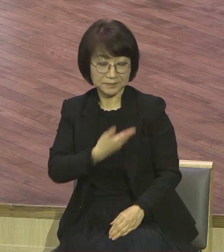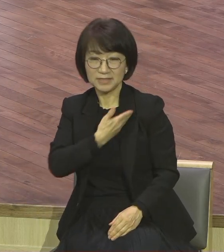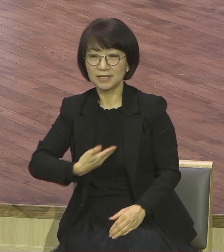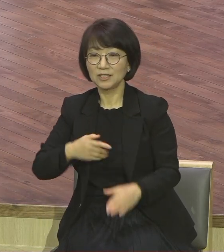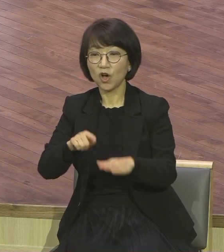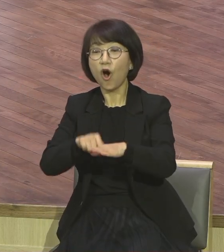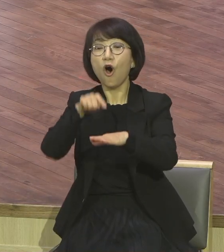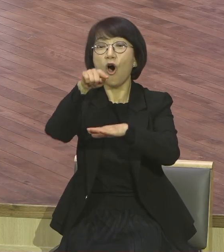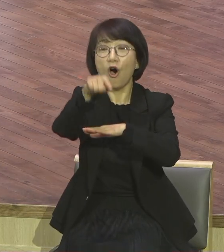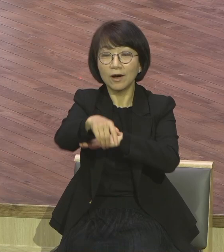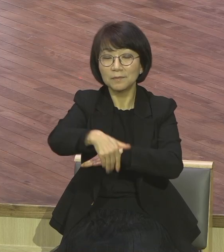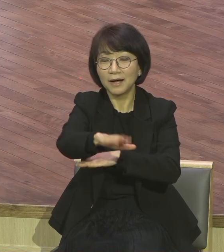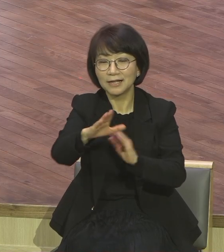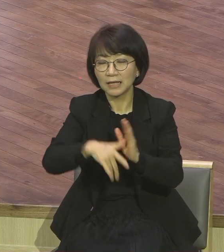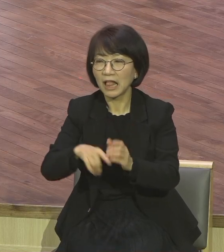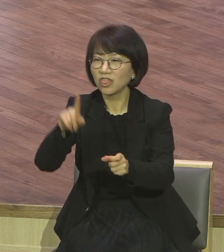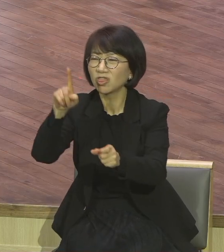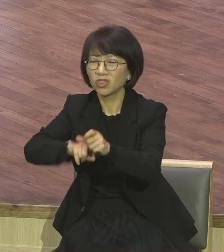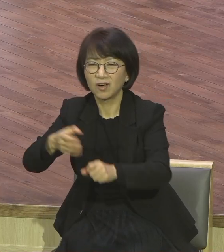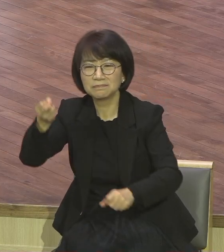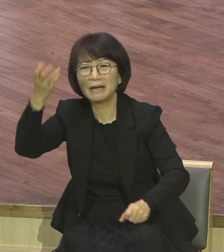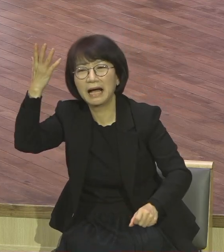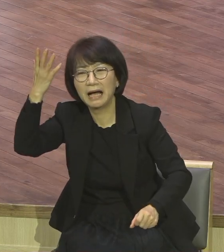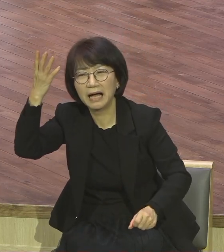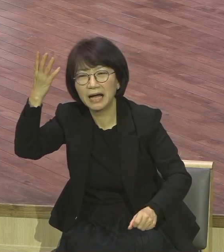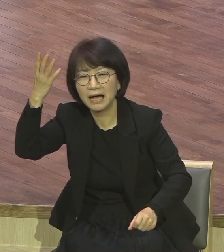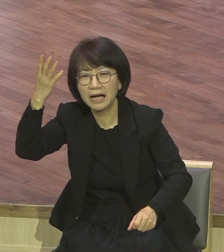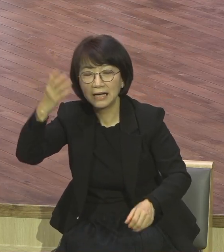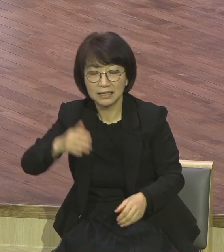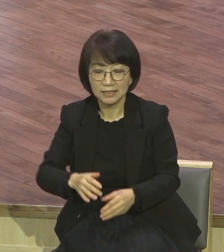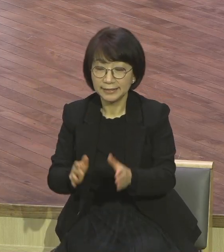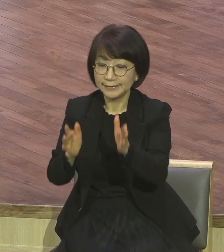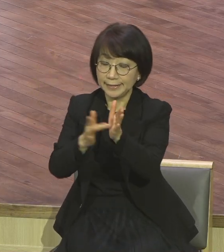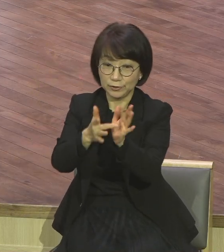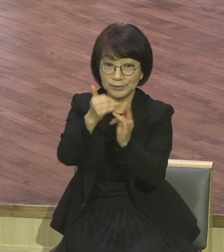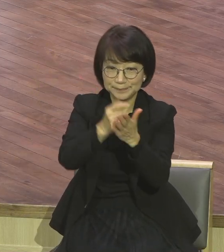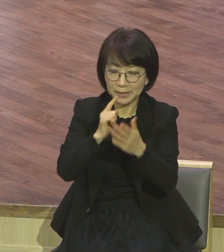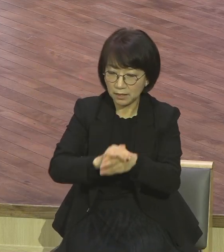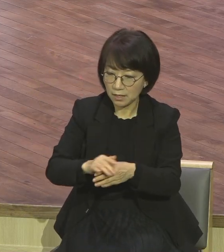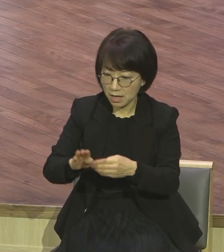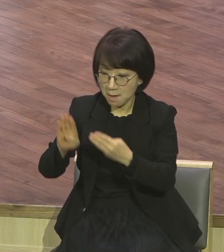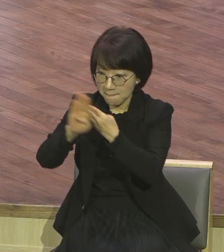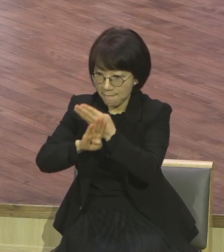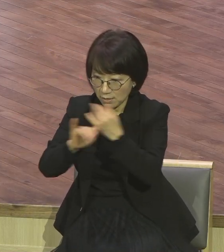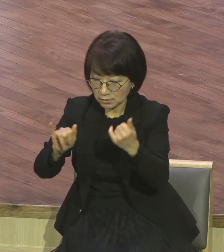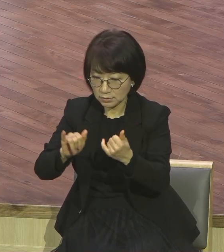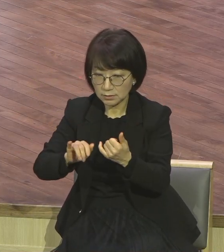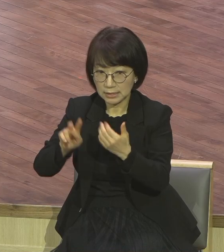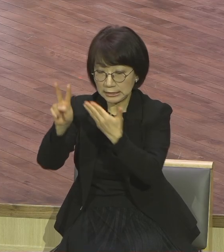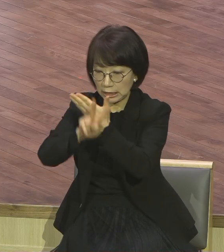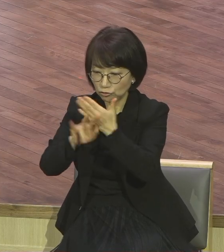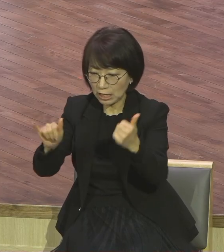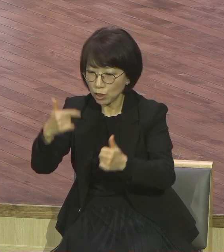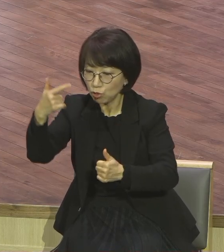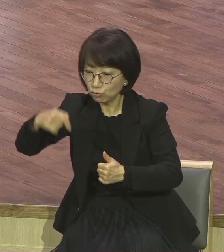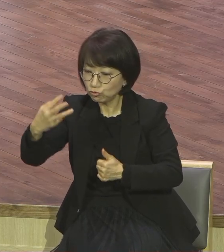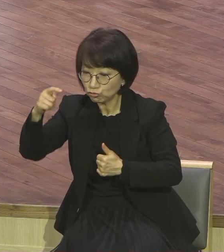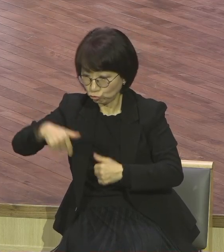가져가기를 잊었더니 예수께서 이러시되 삼과 바리세인과 사두견대 누룩을 주의하라 하시니 제자들이 서로